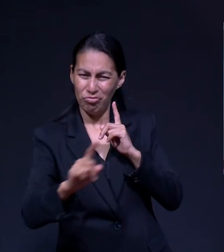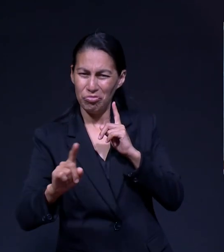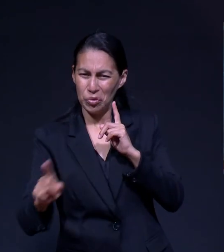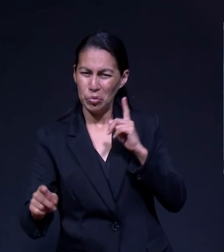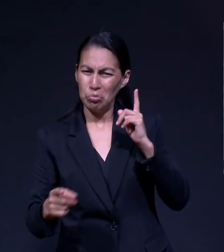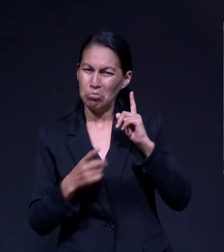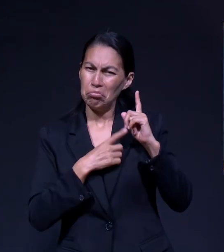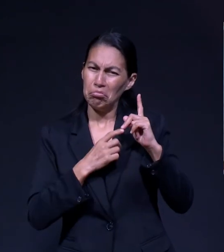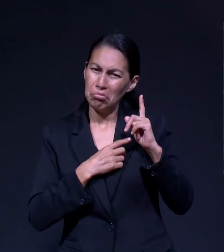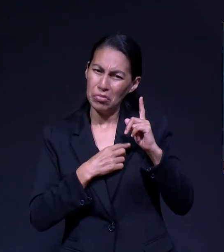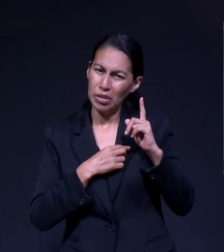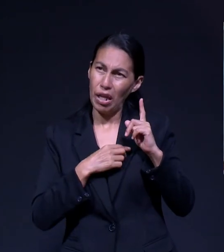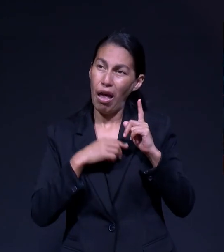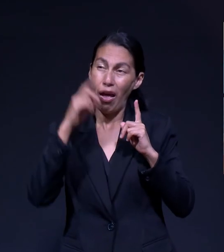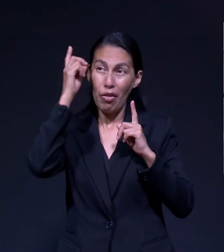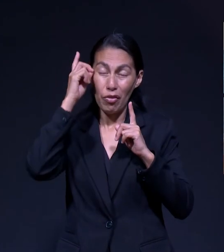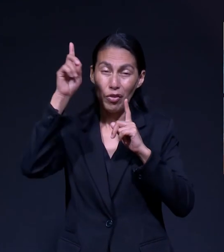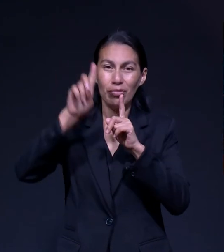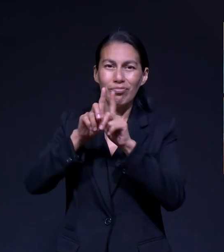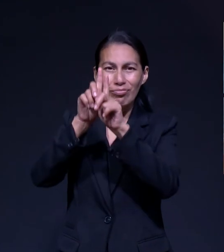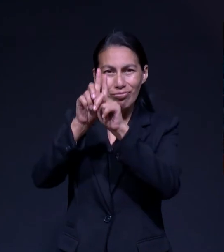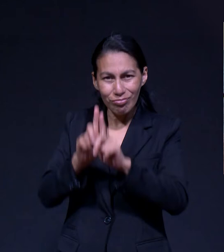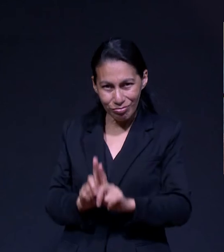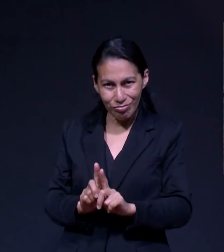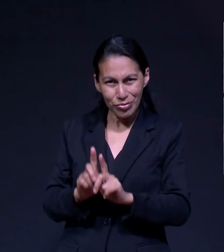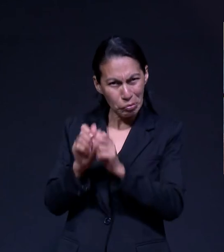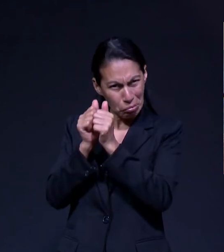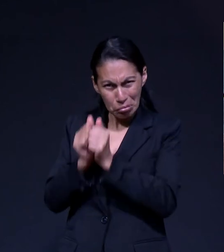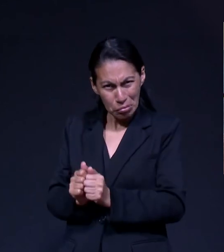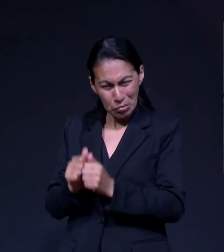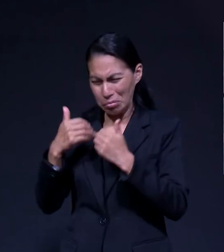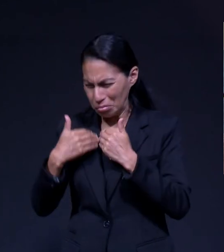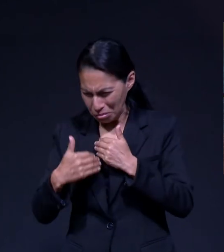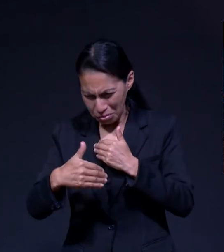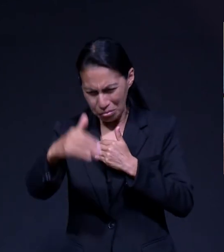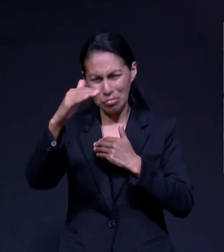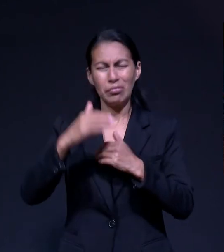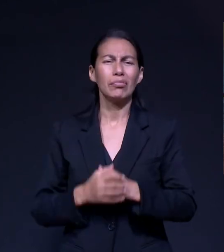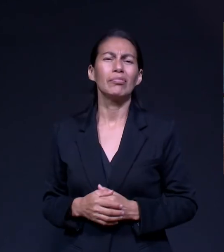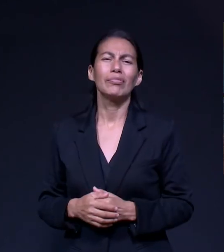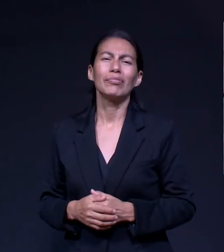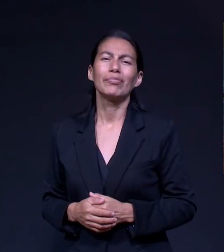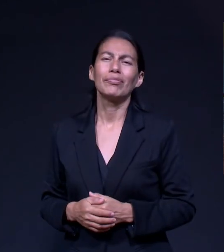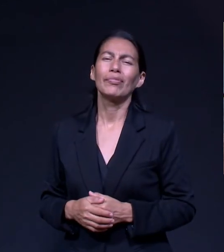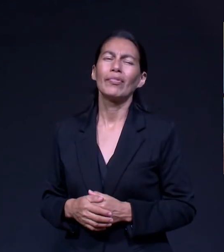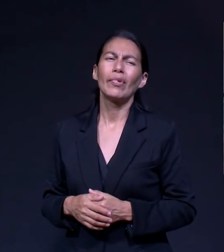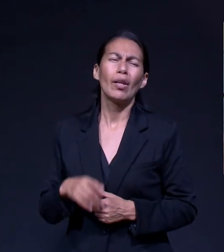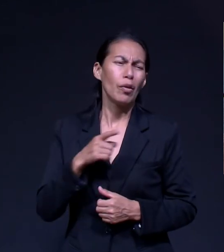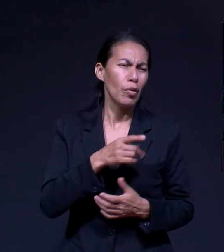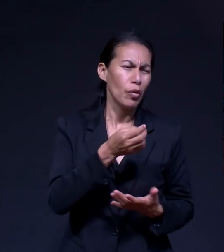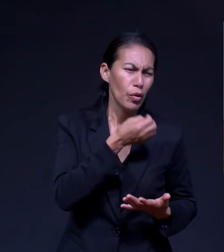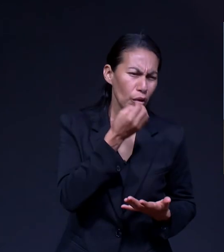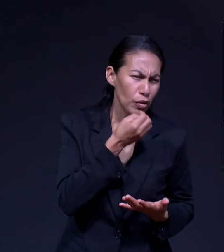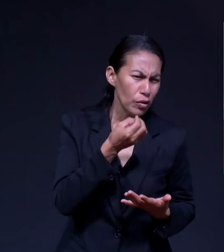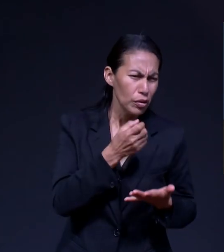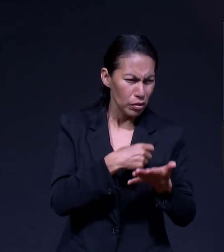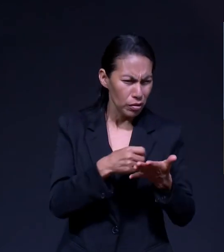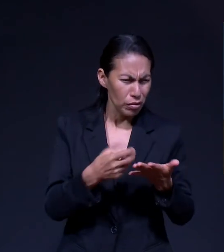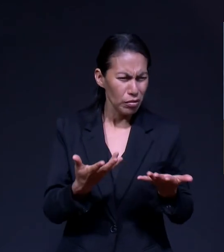Reflexiones Si A A Mi Me Pasiona Escribir Fue Por Eso Que Estudié Periodismo Y Hace